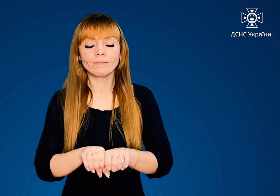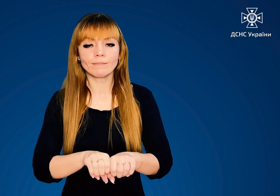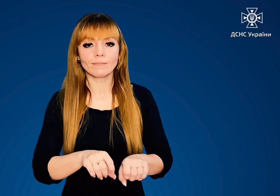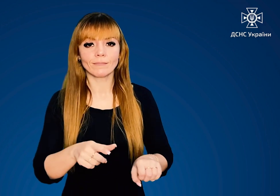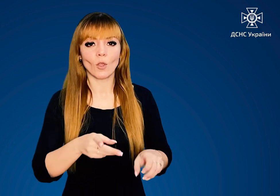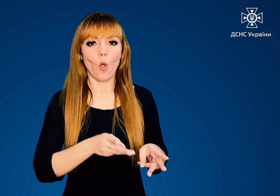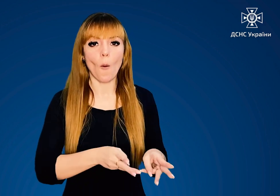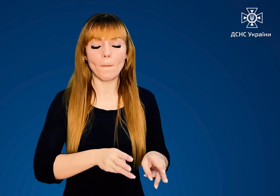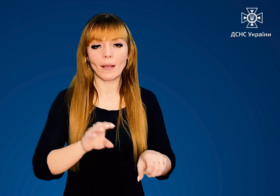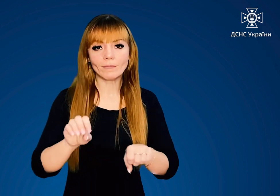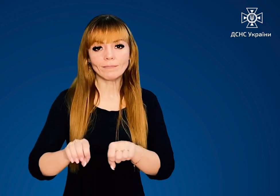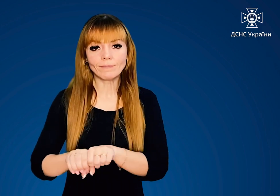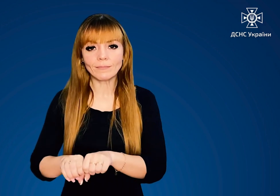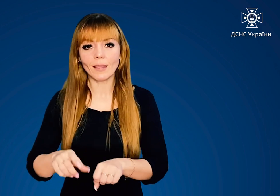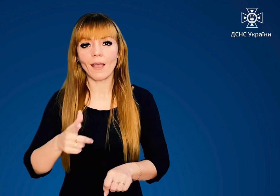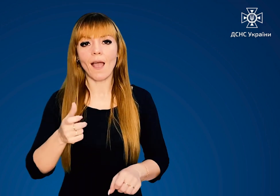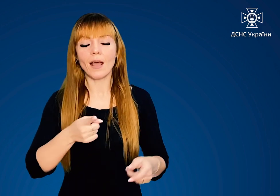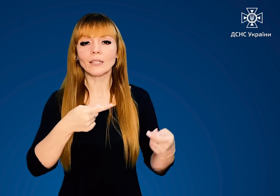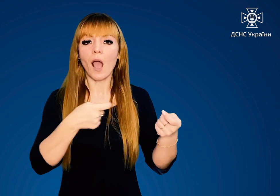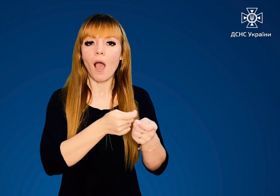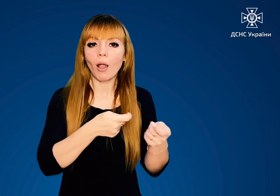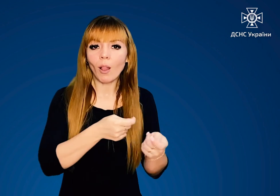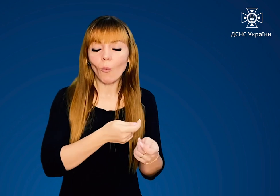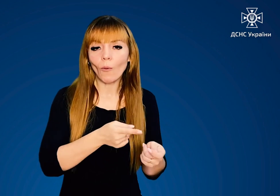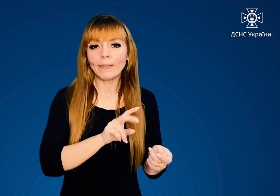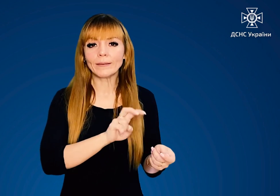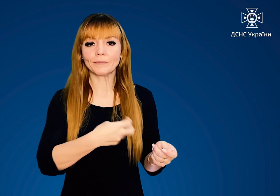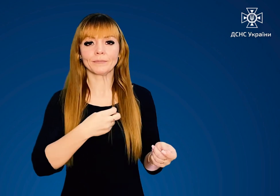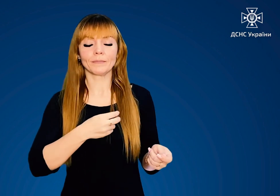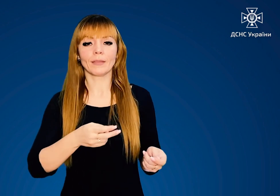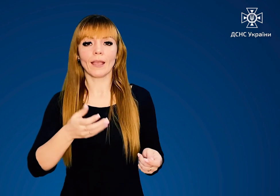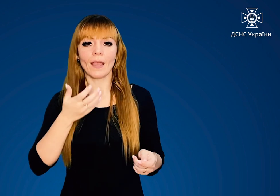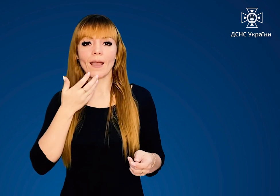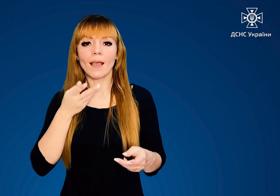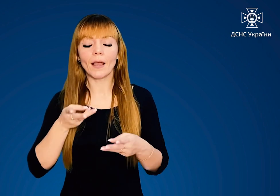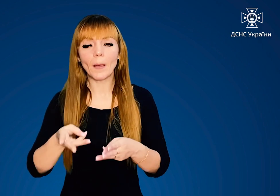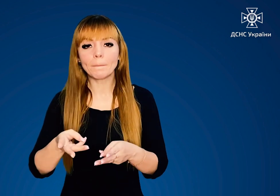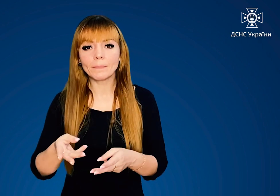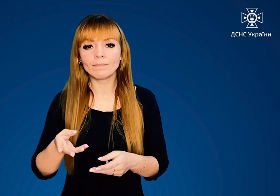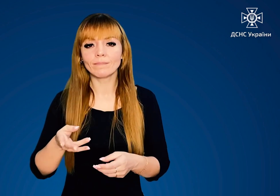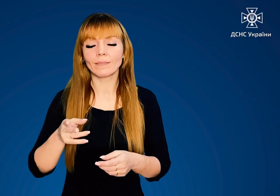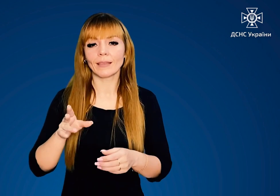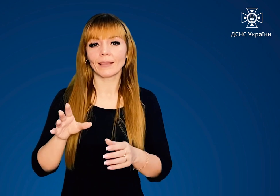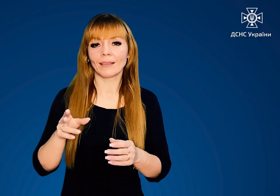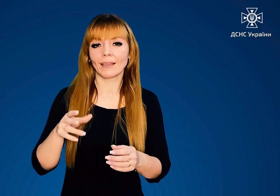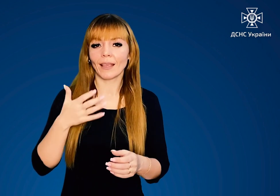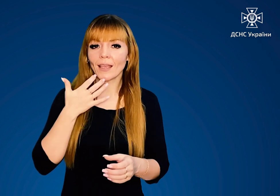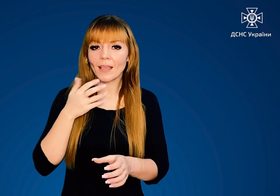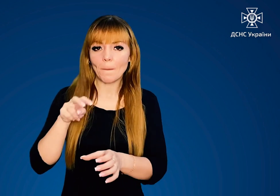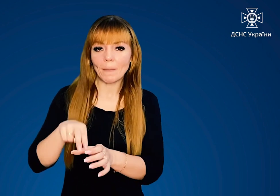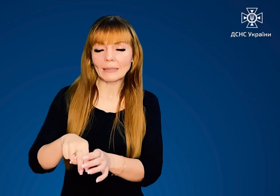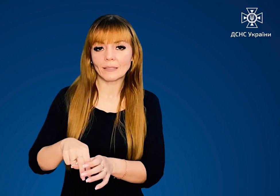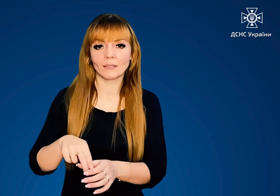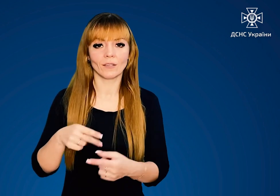газів від приладів опалення, газових колонок, кип'ятильників та інших нагрівальних приладів